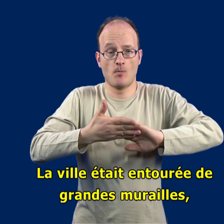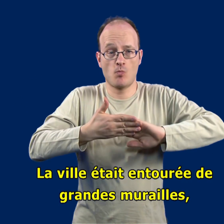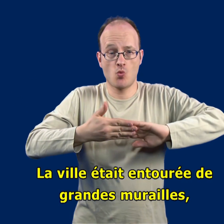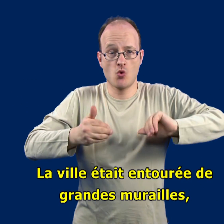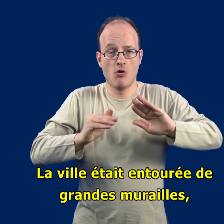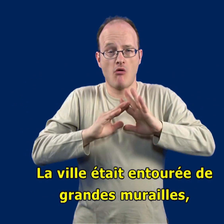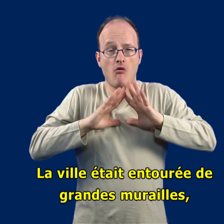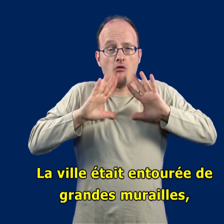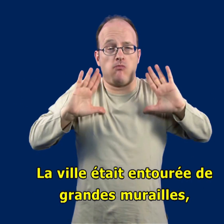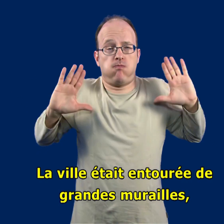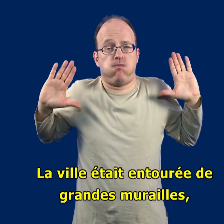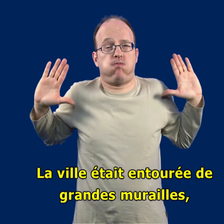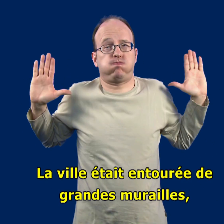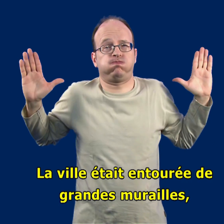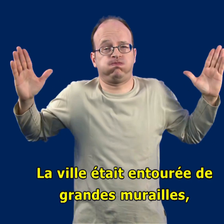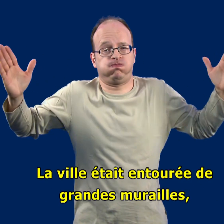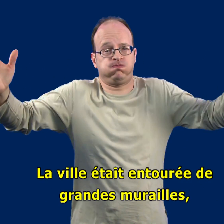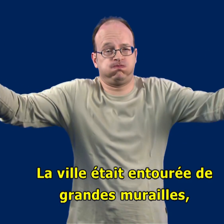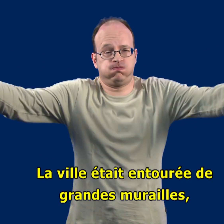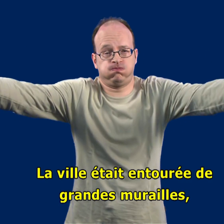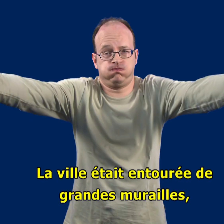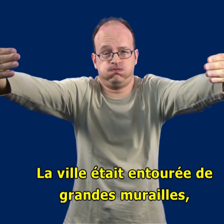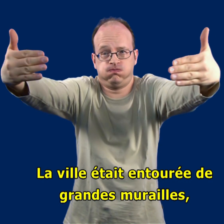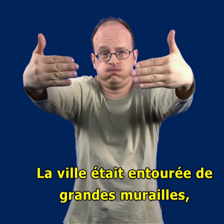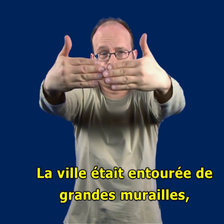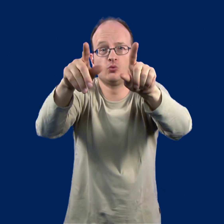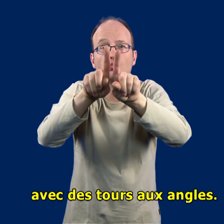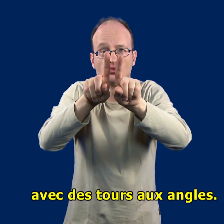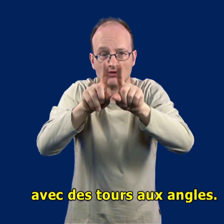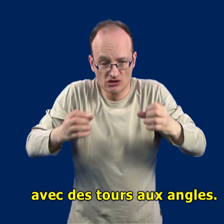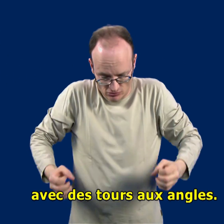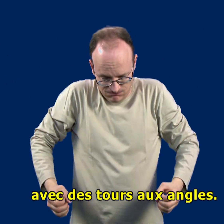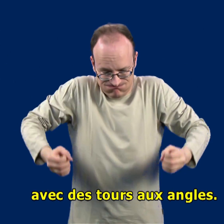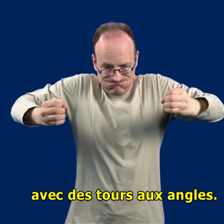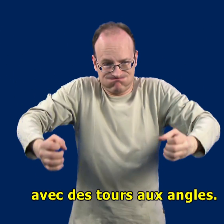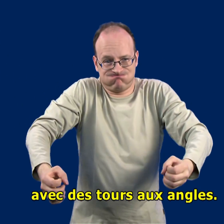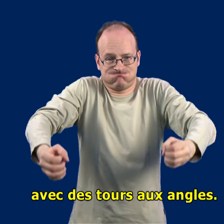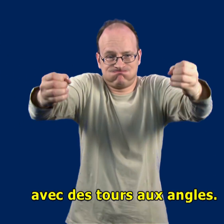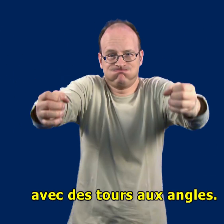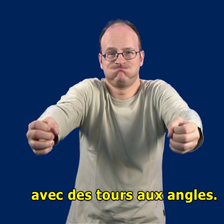La ville était entourée de grandes murailles, avec des tours aux angles.